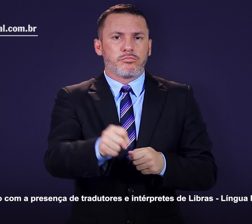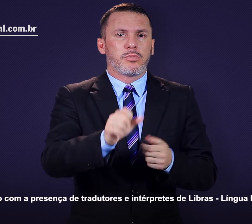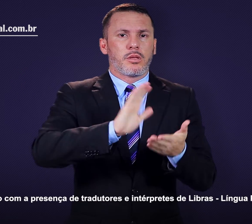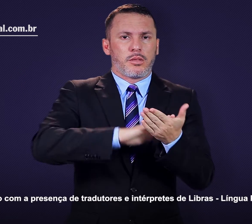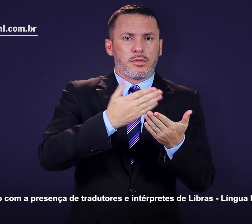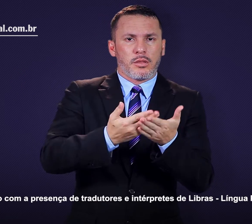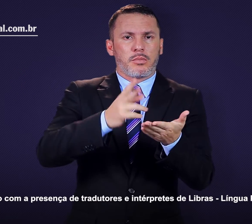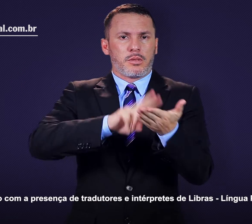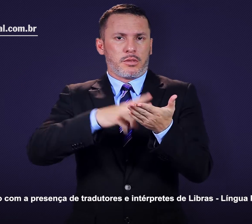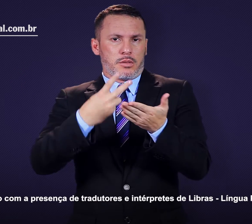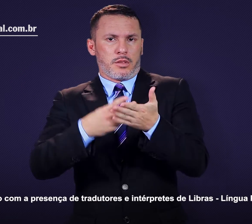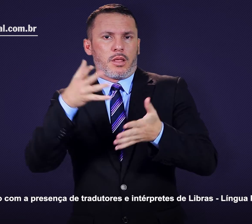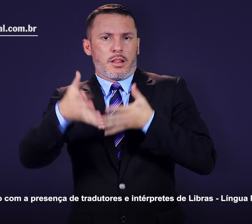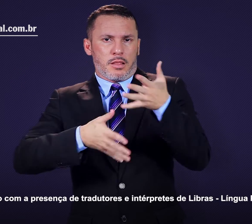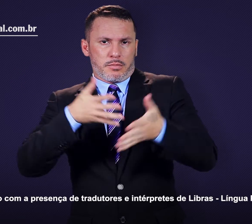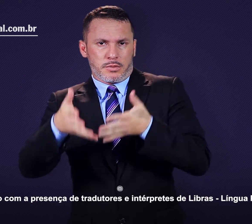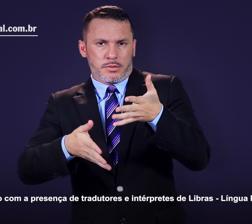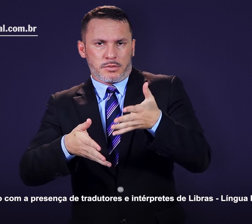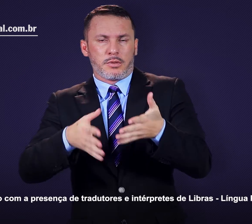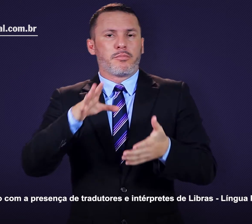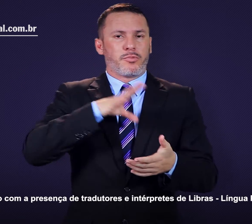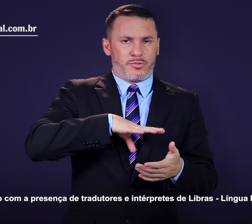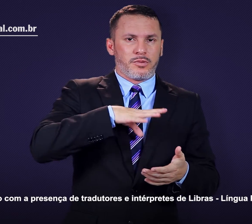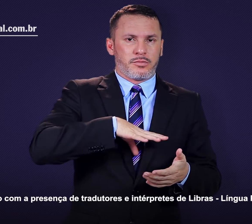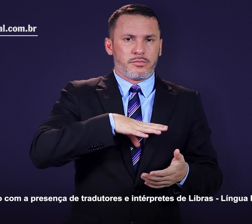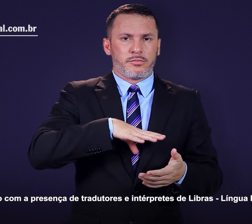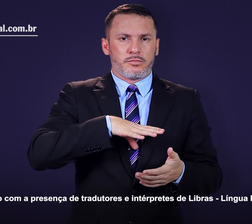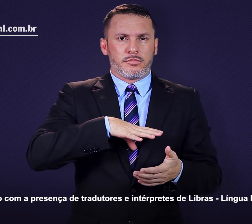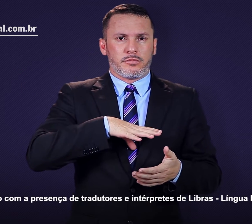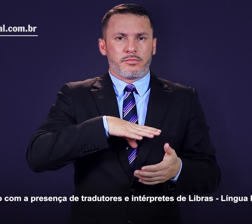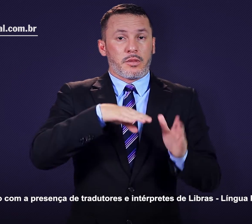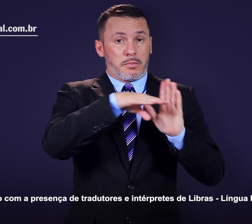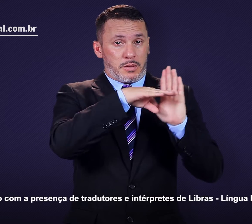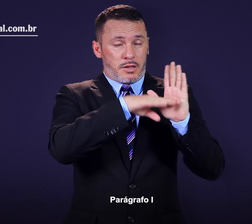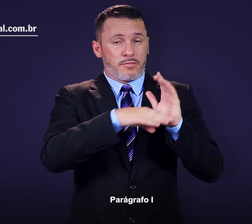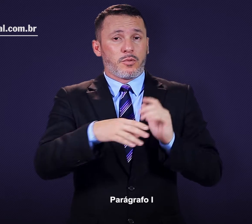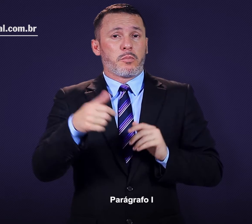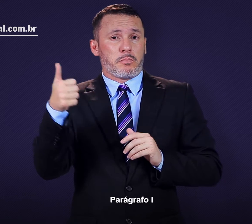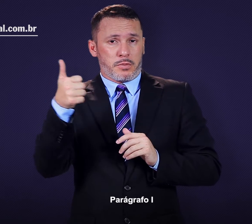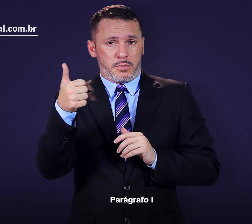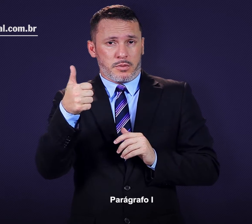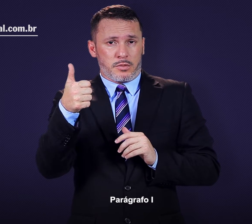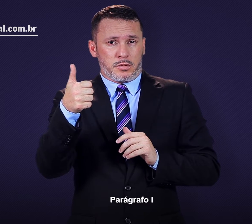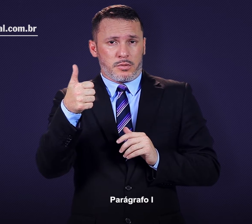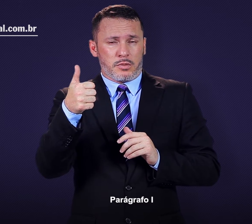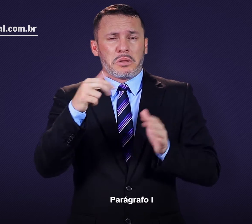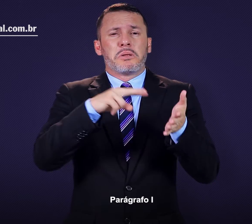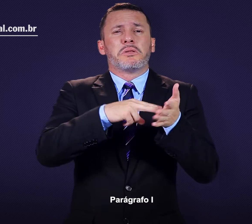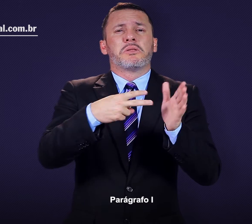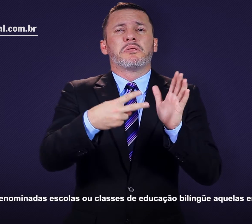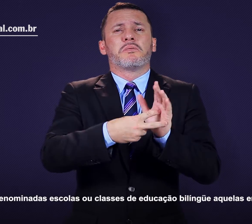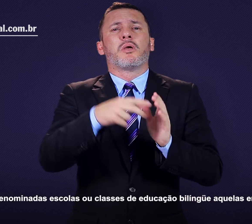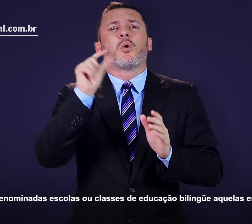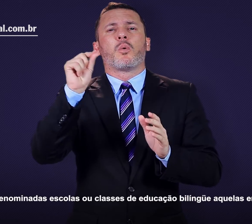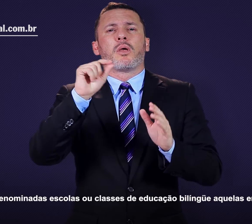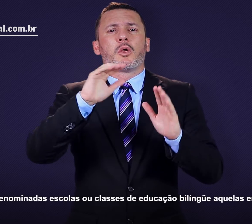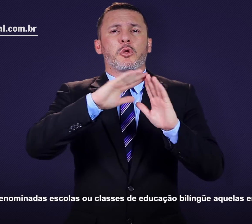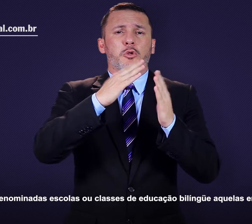a presença de tradutores e intérpretes de libras língua portuguesa. § 1º. São denominadas